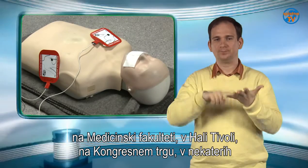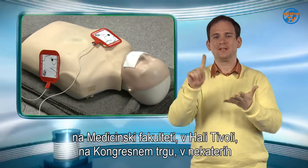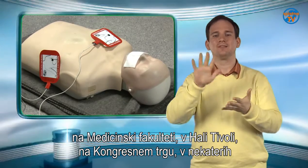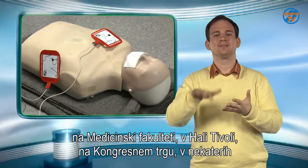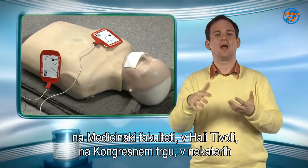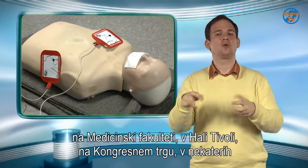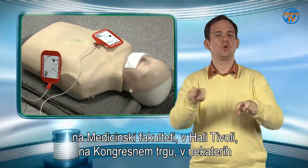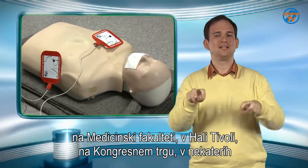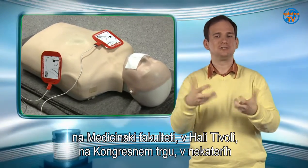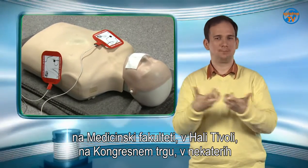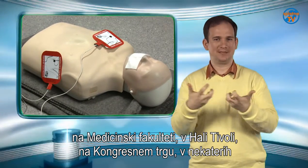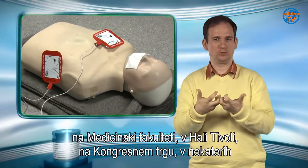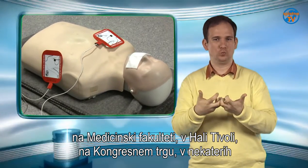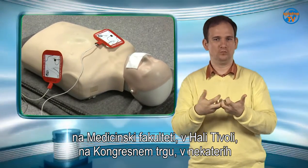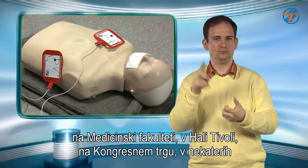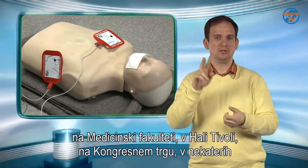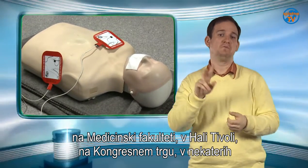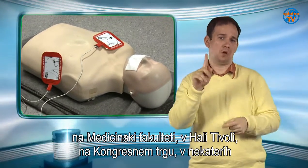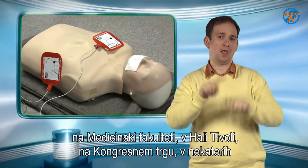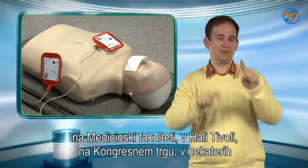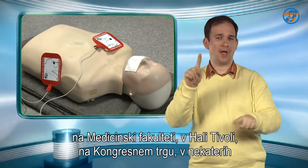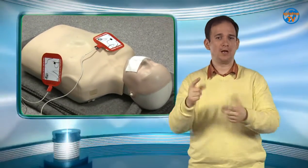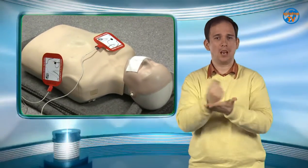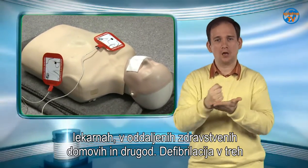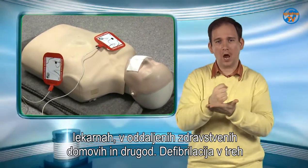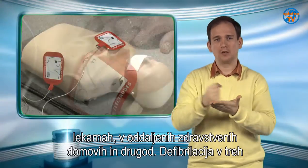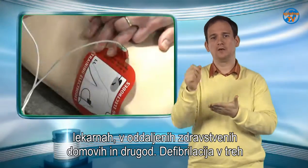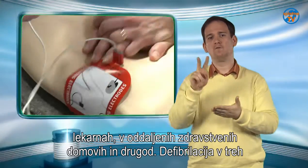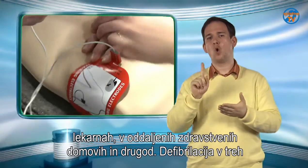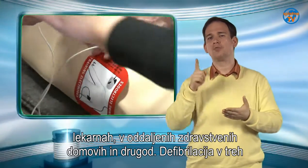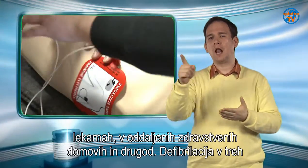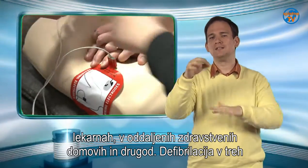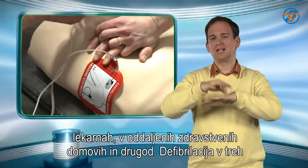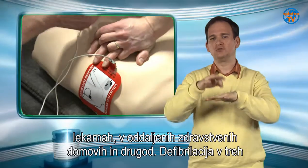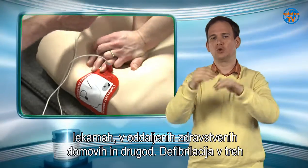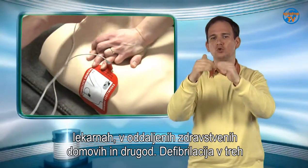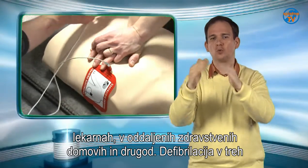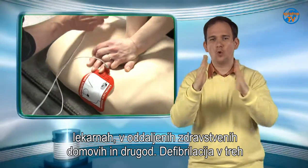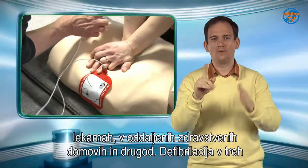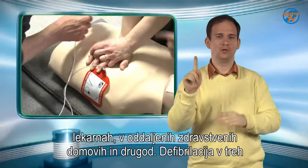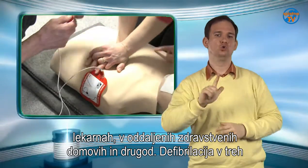v nekaterih lekarnah, v oddaljenih zdravstvenih domovih in drugod.